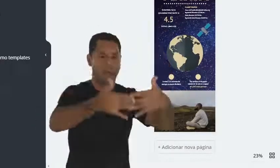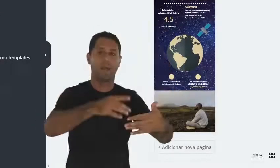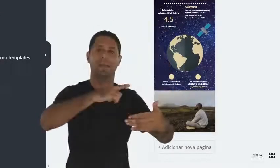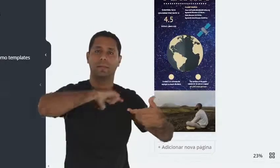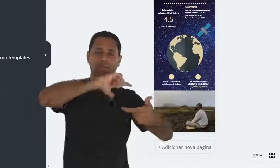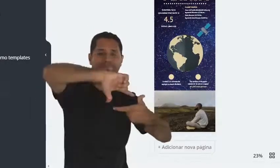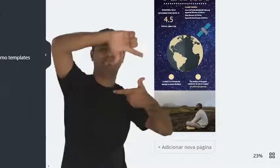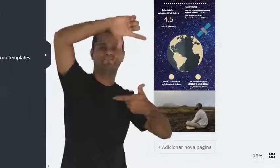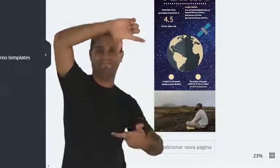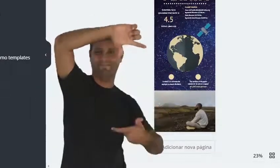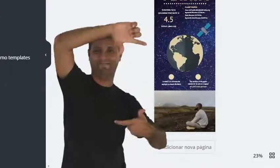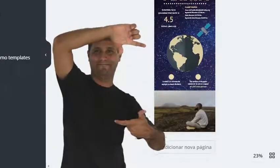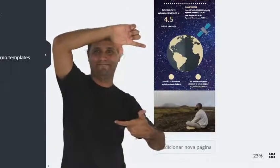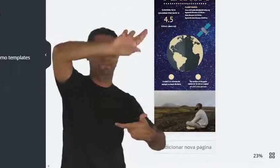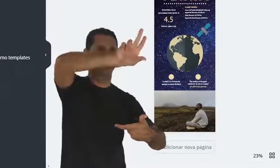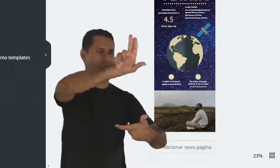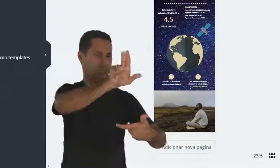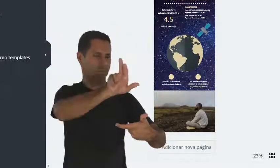organizar